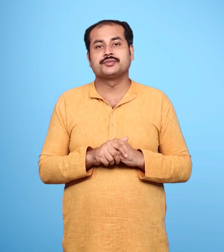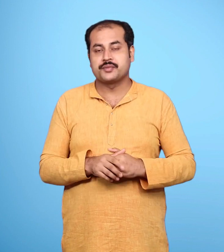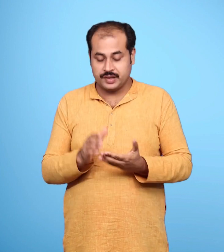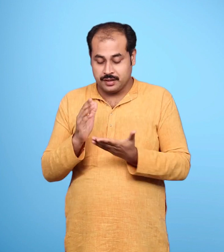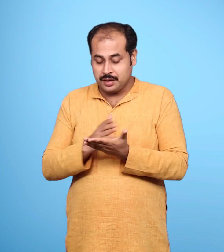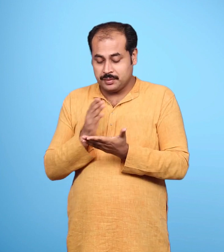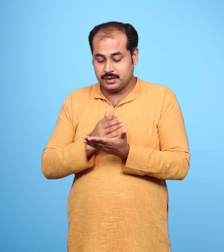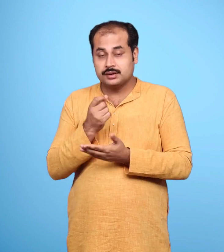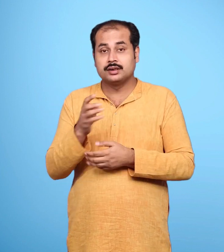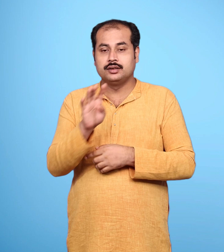प्रिष्ट 47